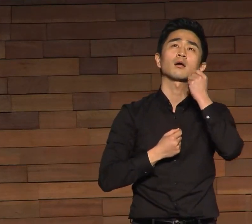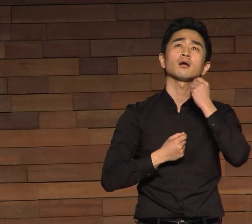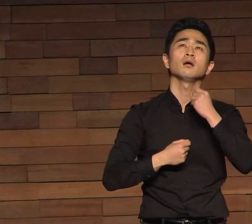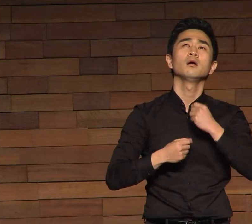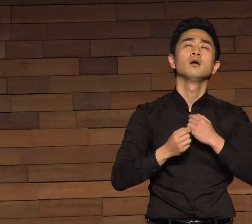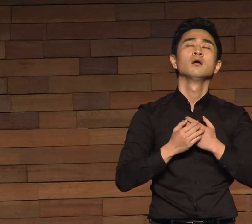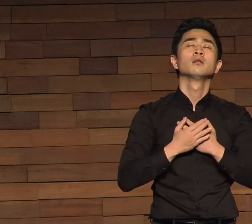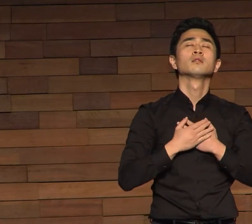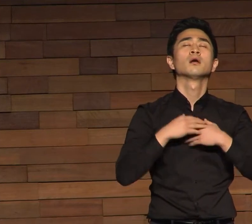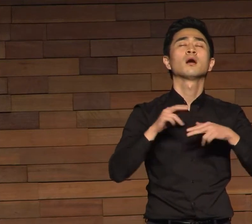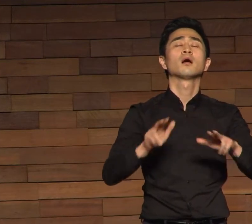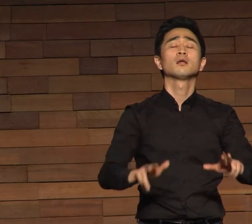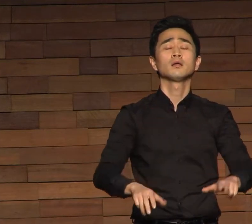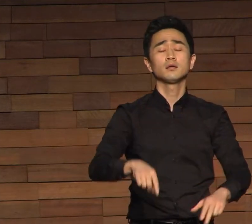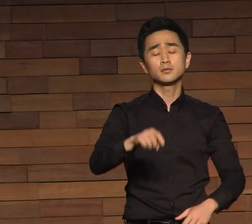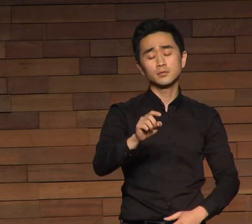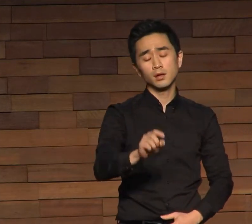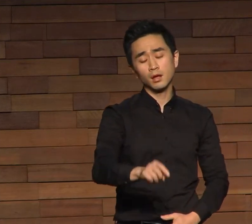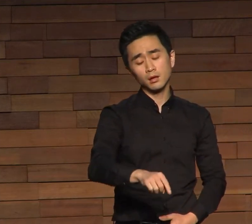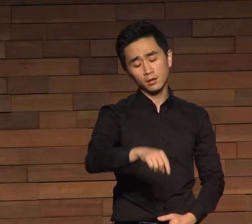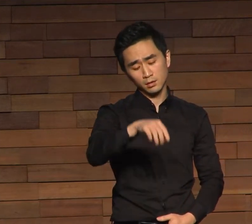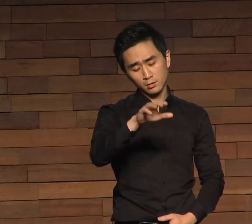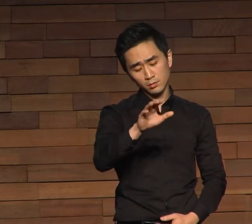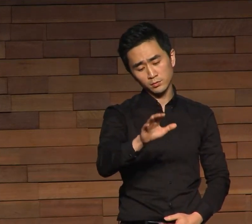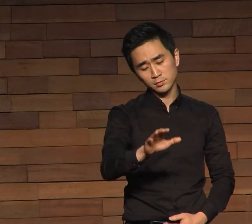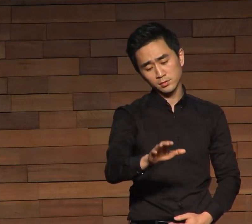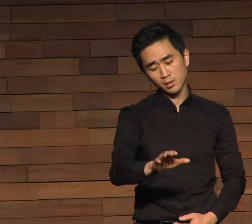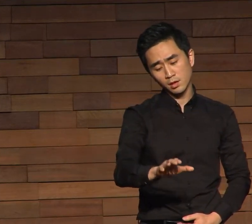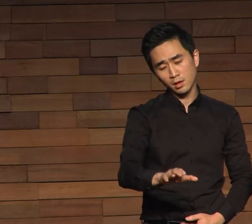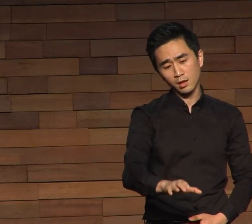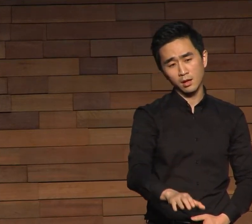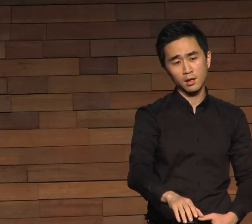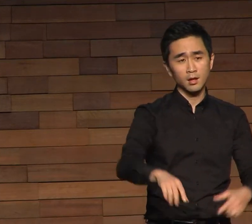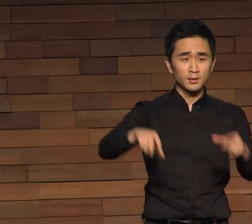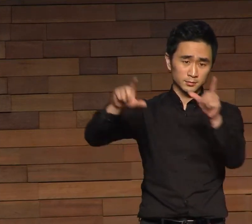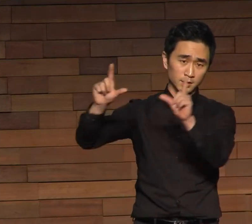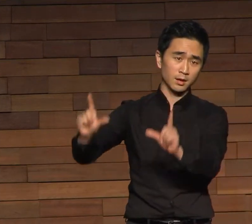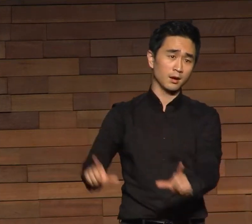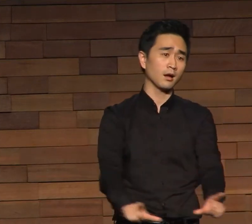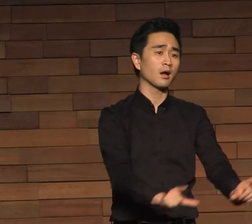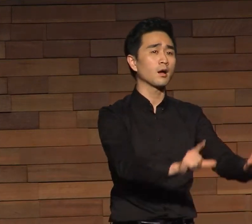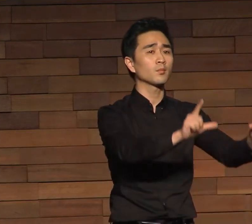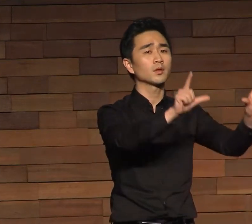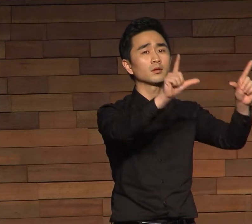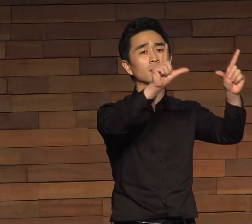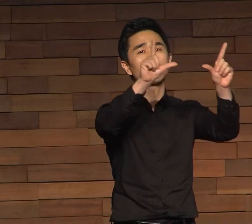나 이제 이곳에 살아갑니다